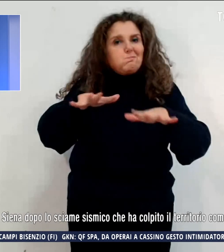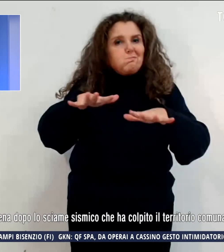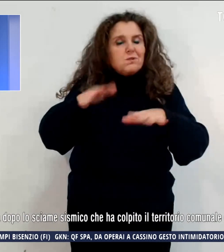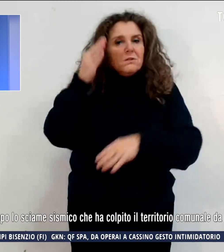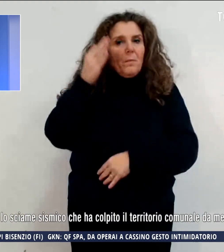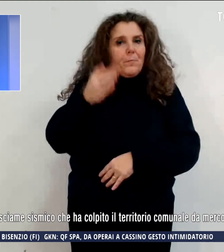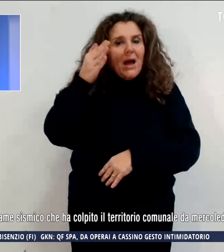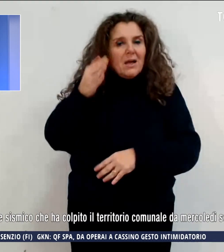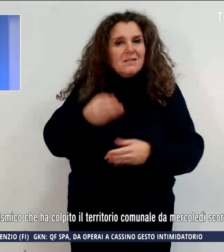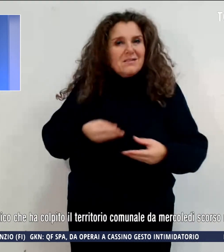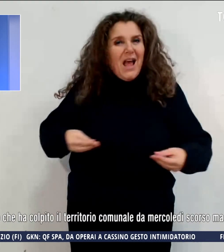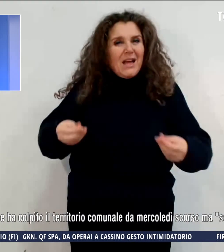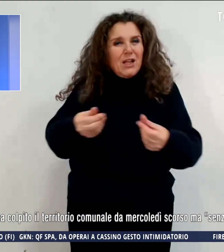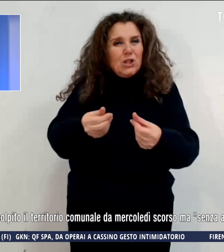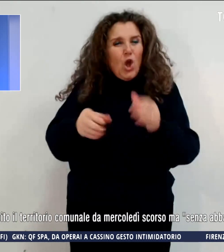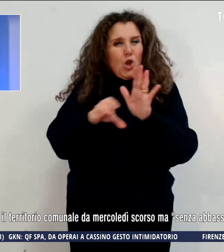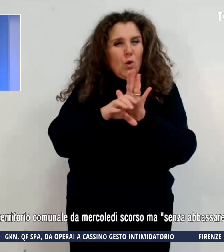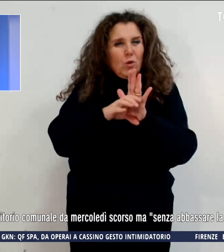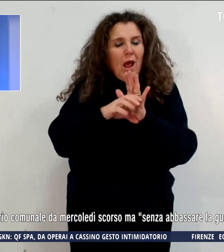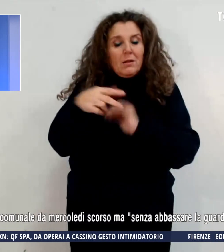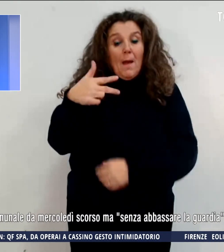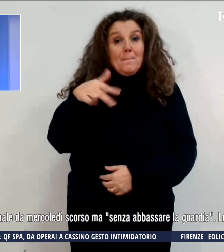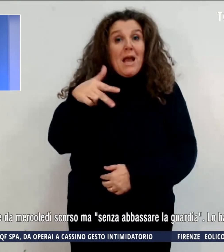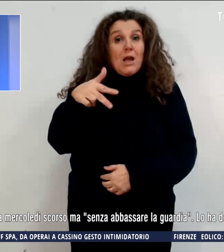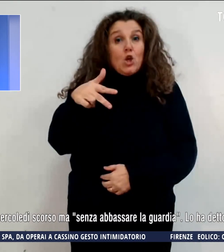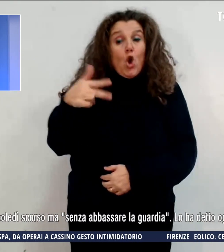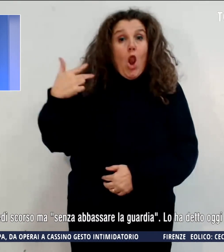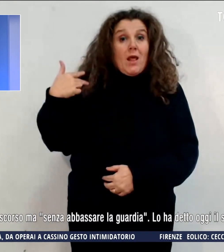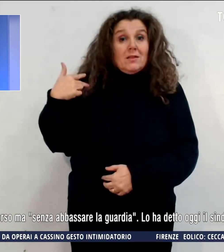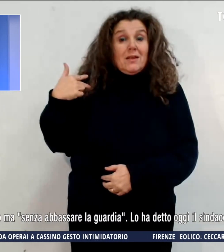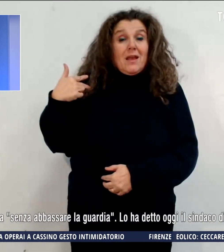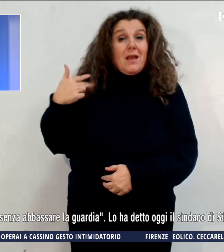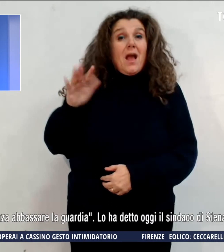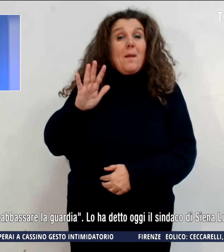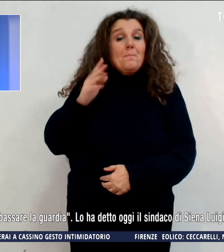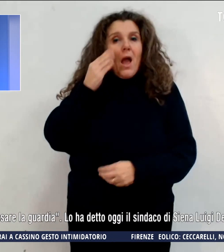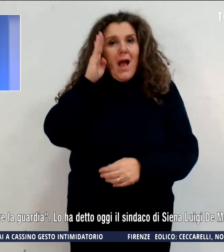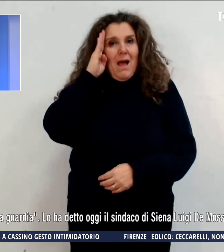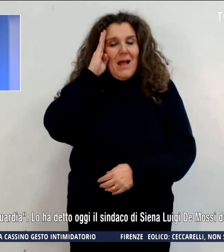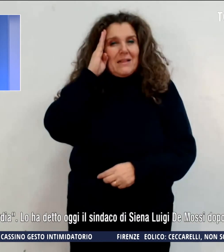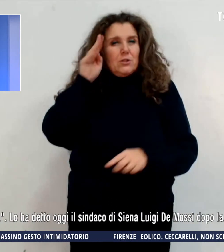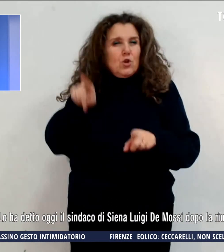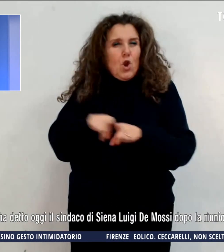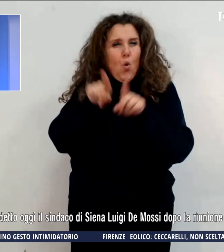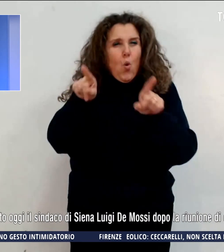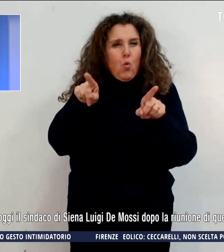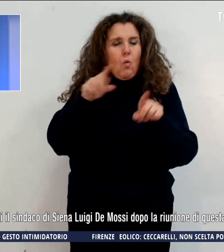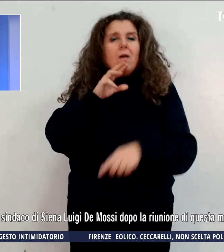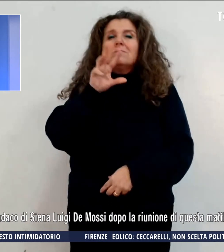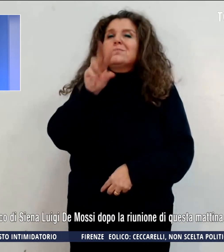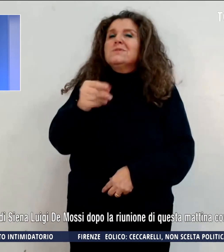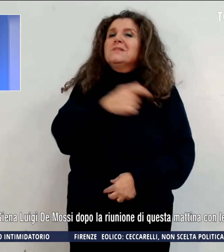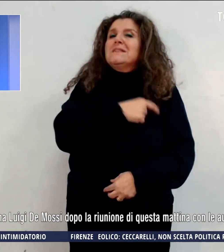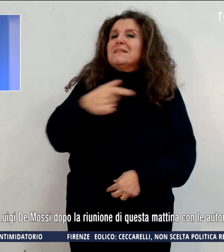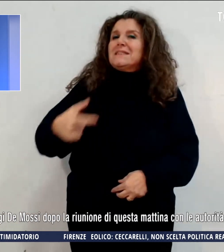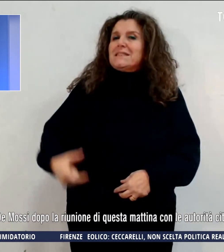territorio comunale da mercoledì scorso, ma senza abbassare la guardia. Lo ha detto il sindaco